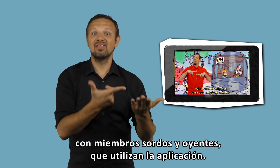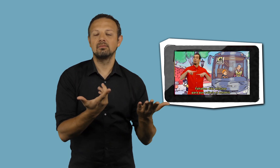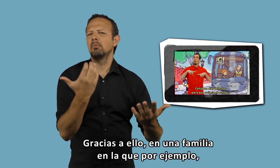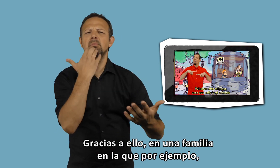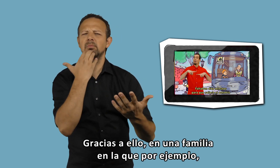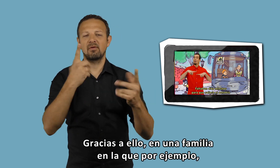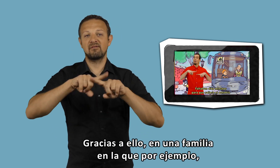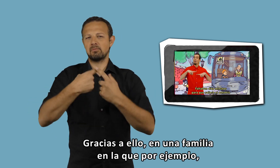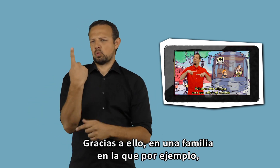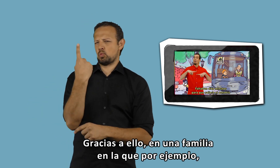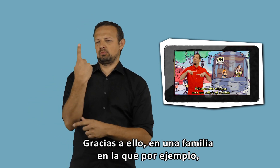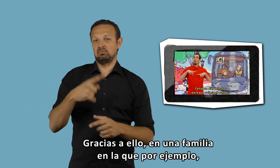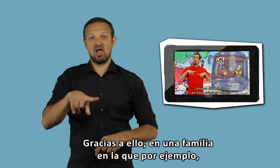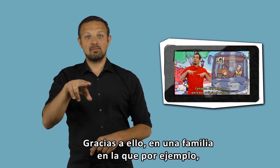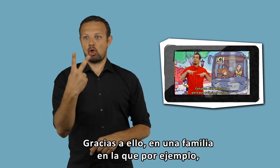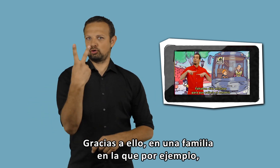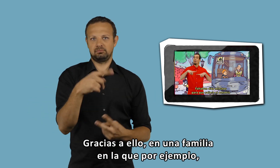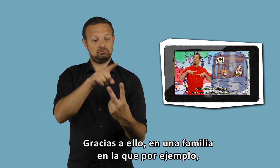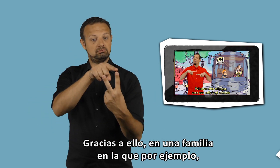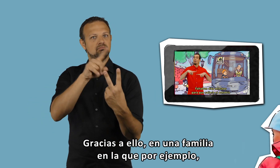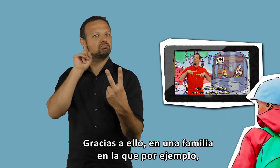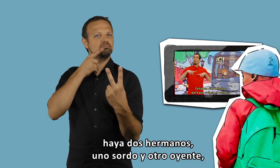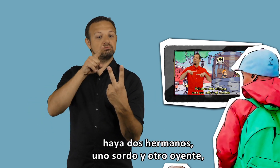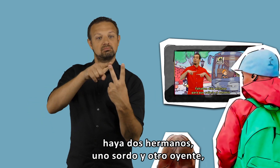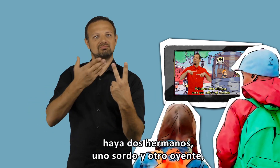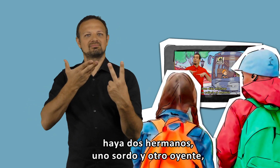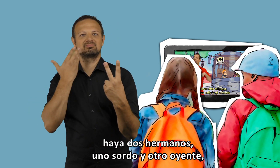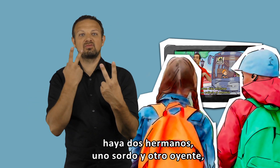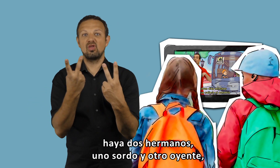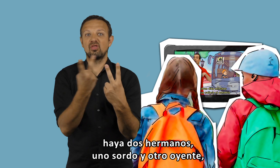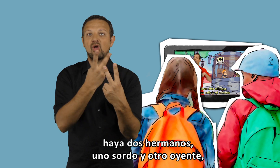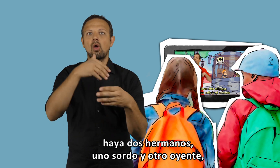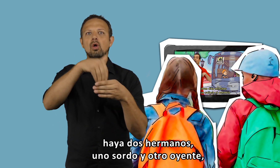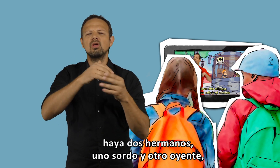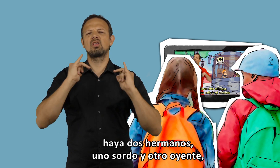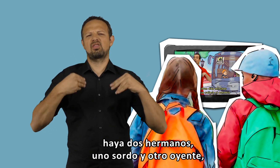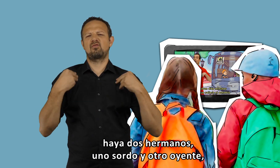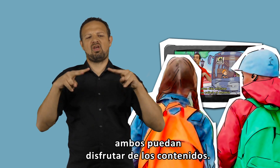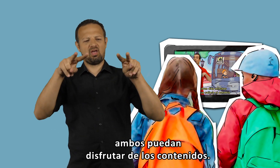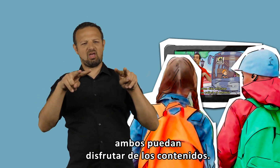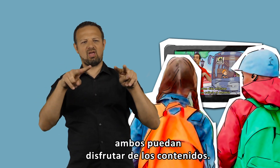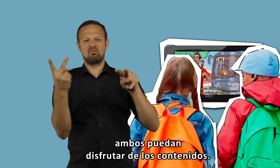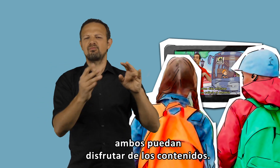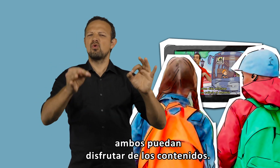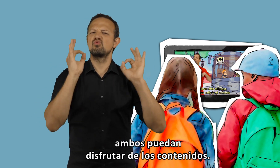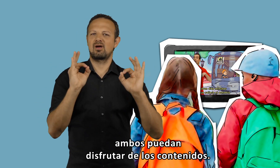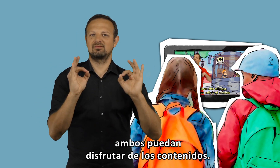Gracias a ello, en una familia en la que, por ejemplo, haya dos hermanos, uno sordo y otro oyente, ambos puedan disfrutar de los